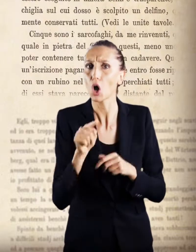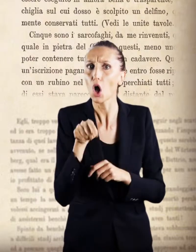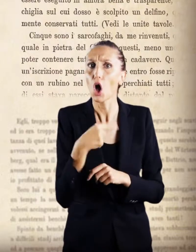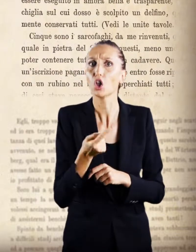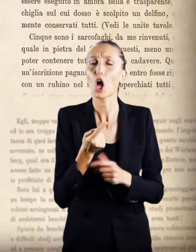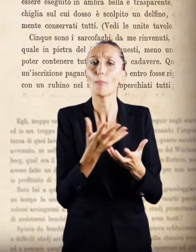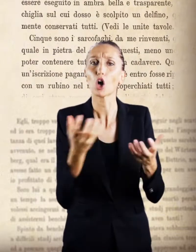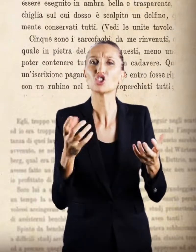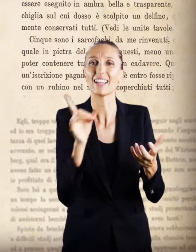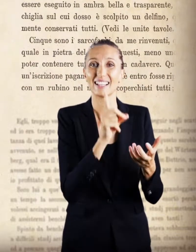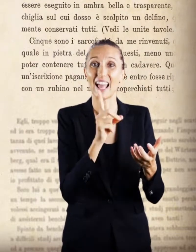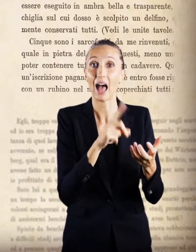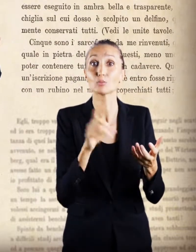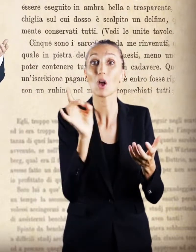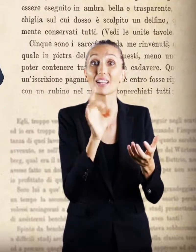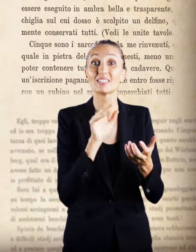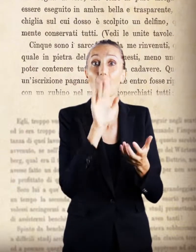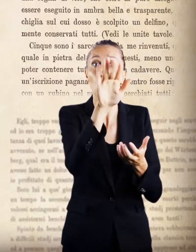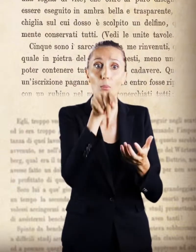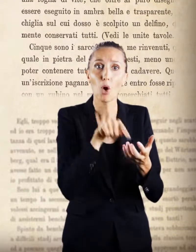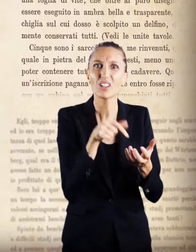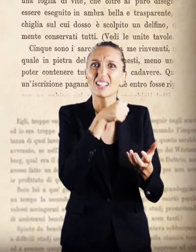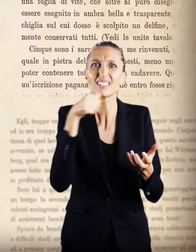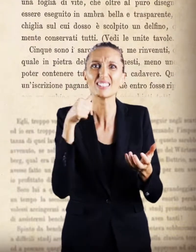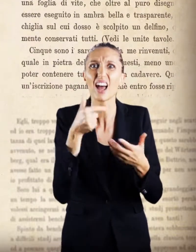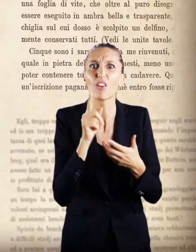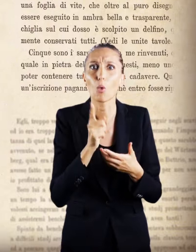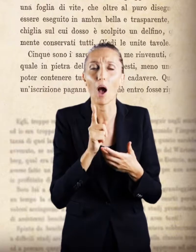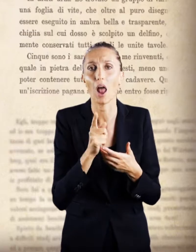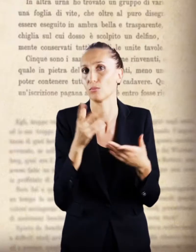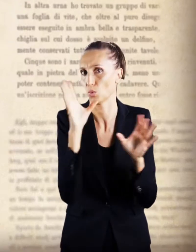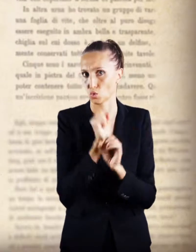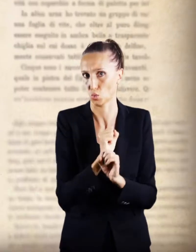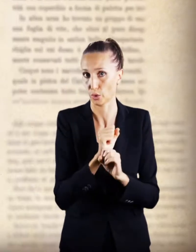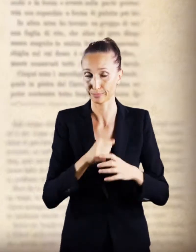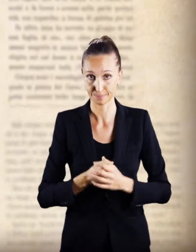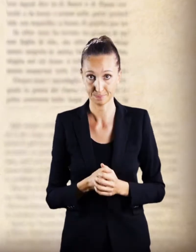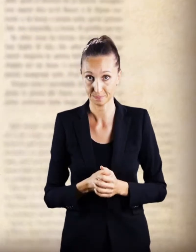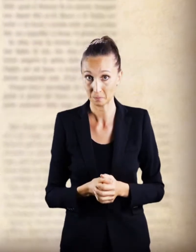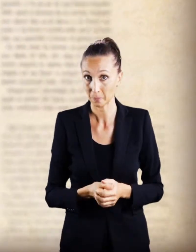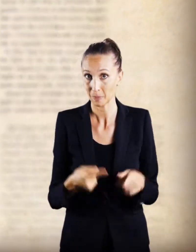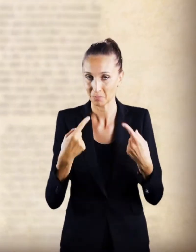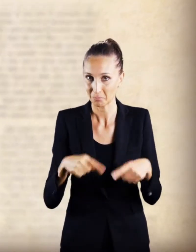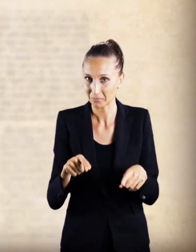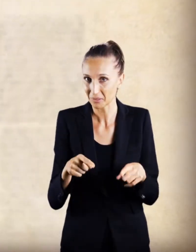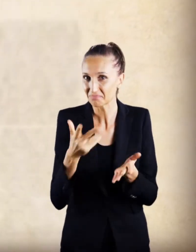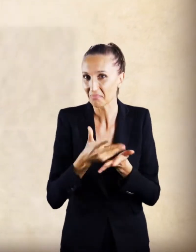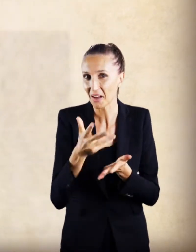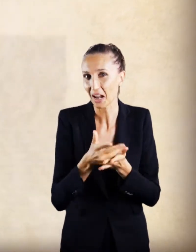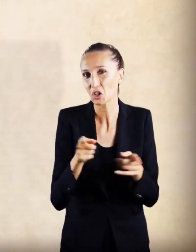diaspro e cristallo di monte il cui uso sembra ignoto. È una semplice e breve